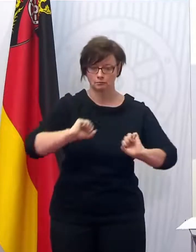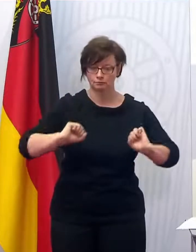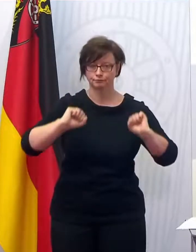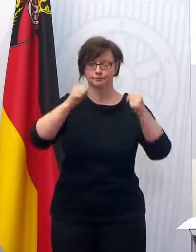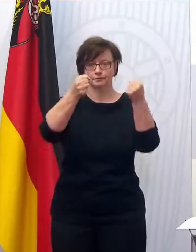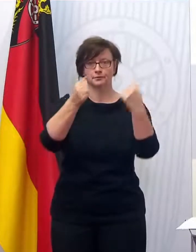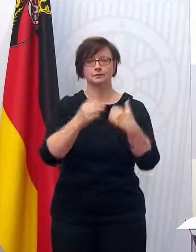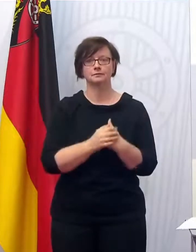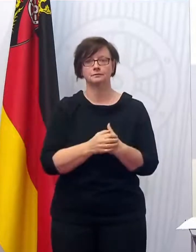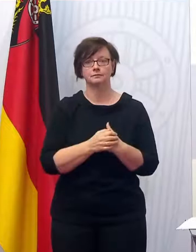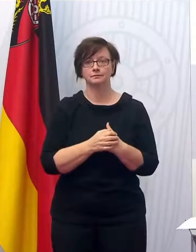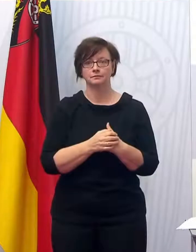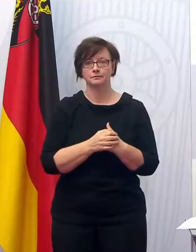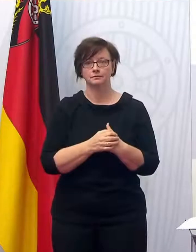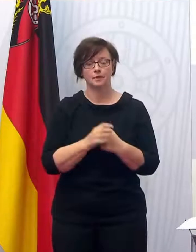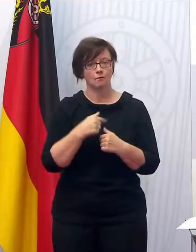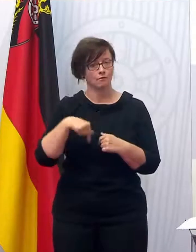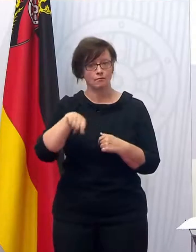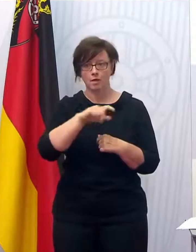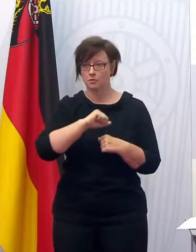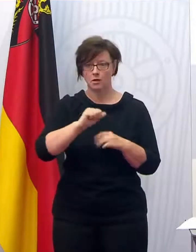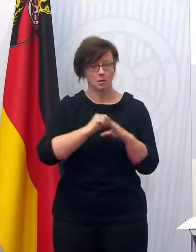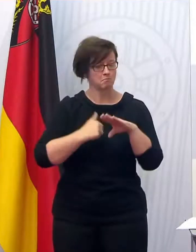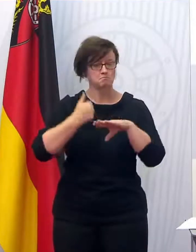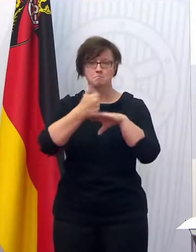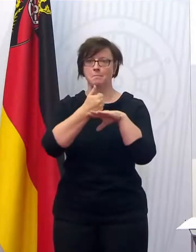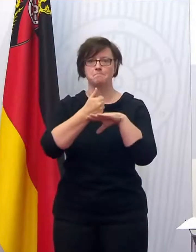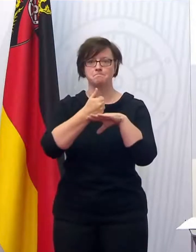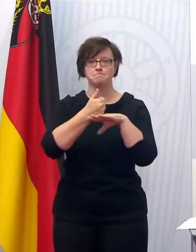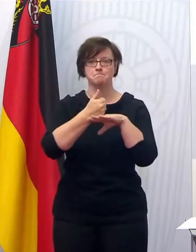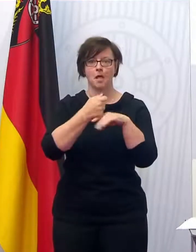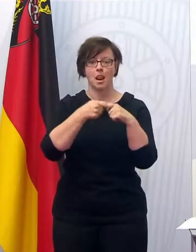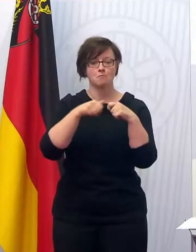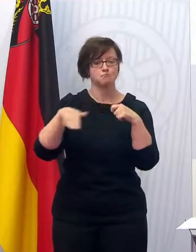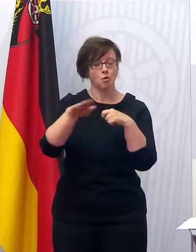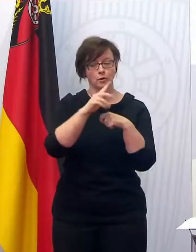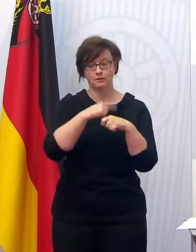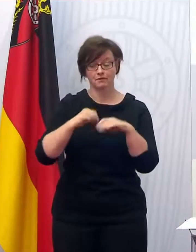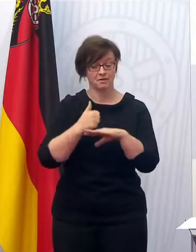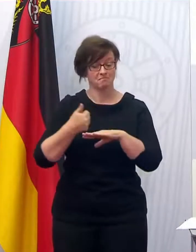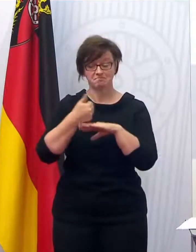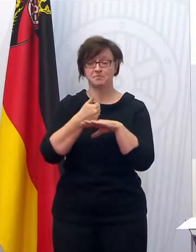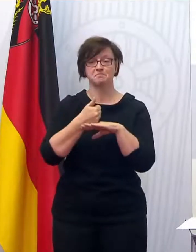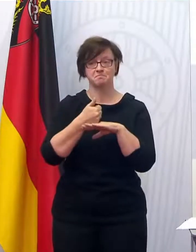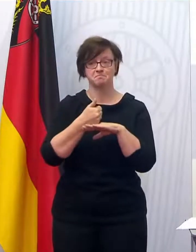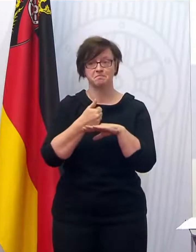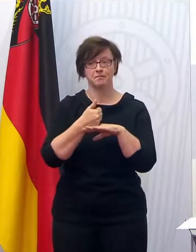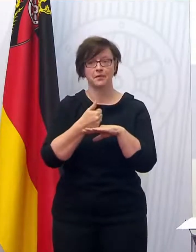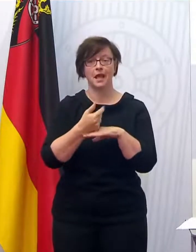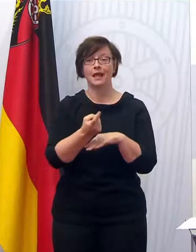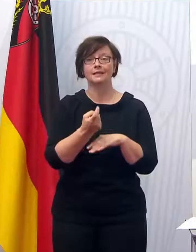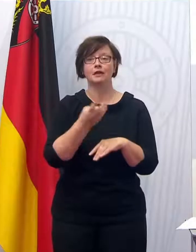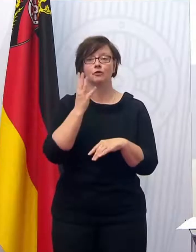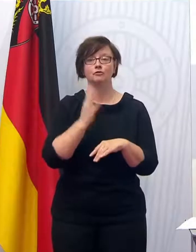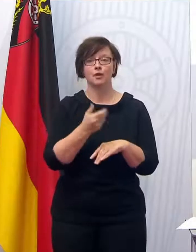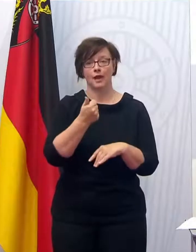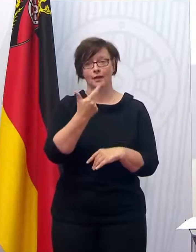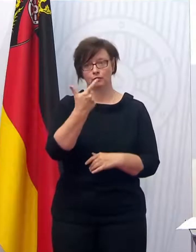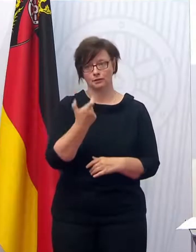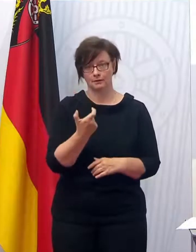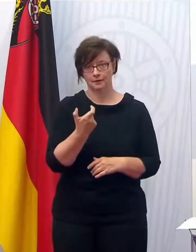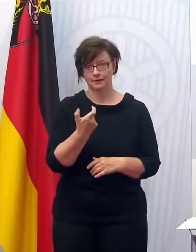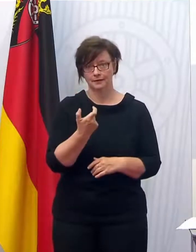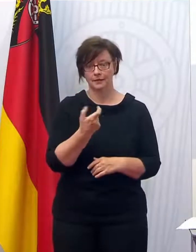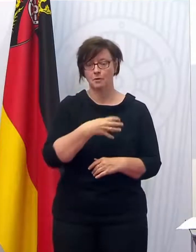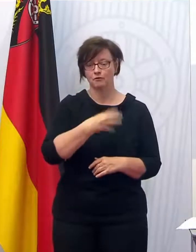sind wir pro Einwohner sehr zügig bundesweit Spitzenreiter gewesen. Und davon sind 421, das heißt